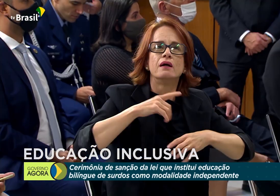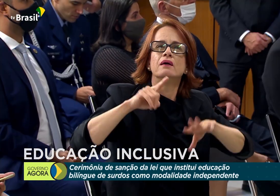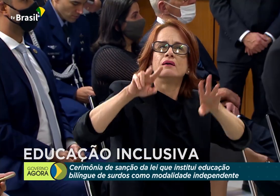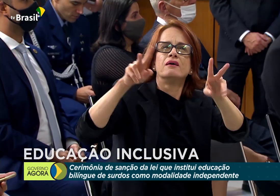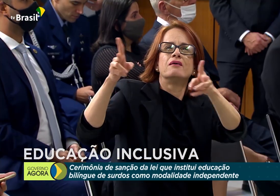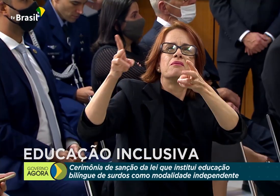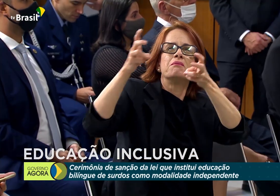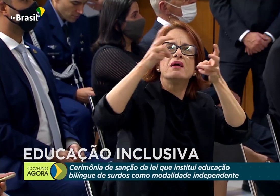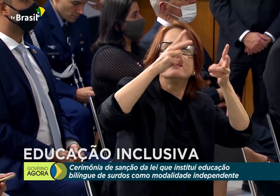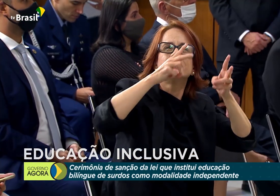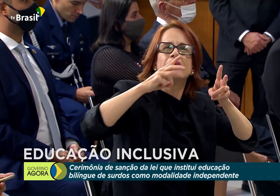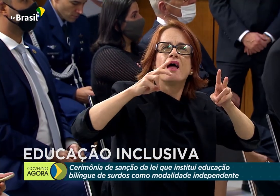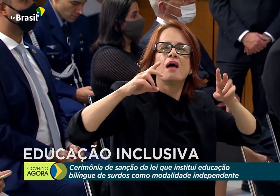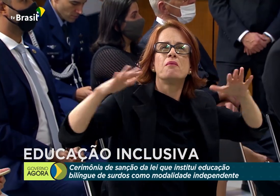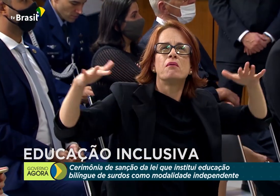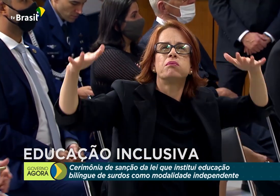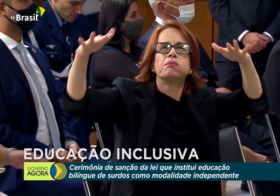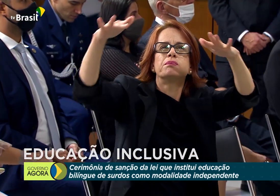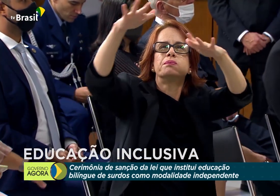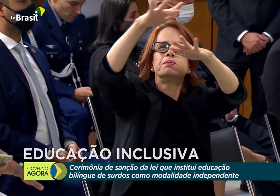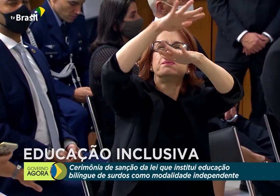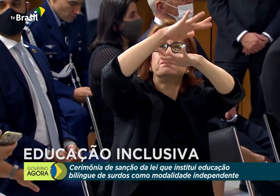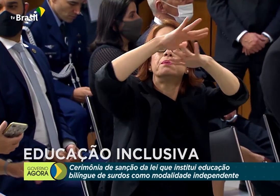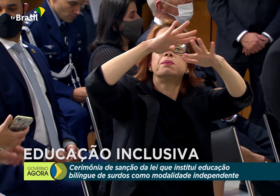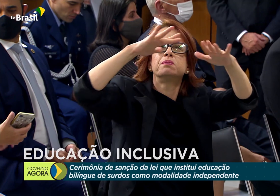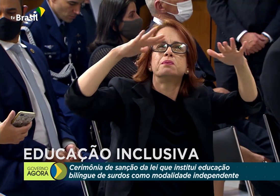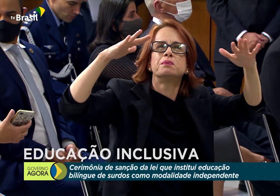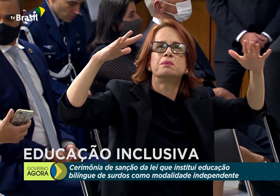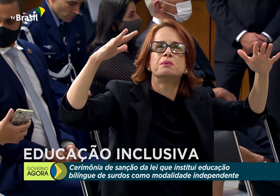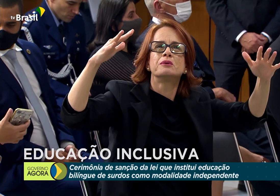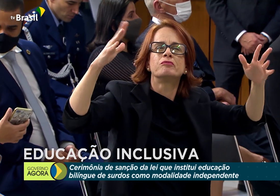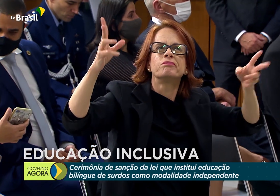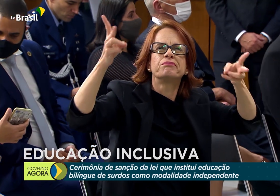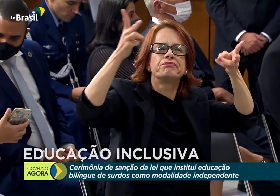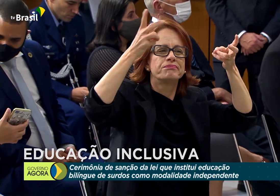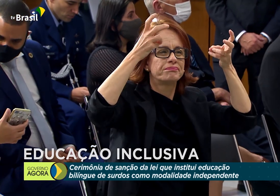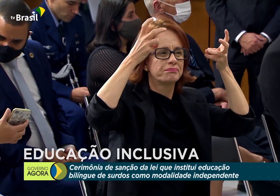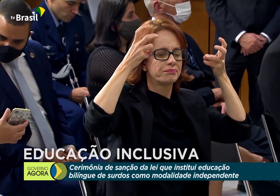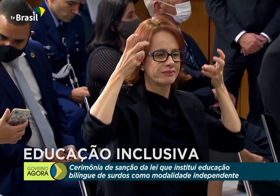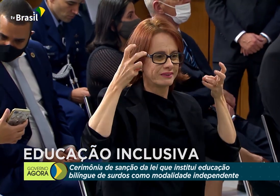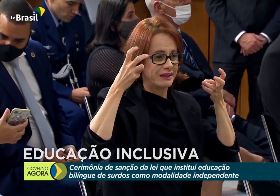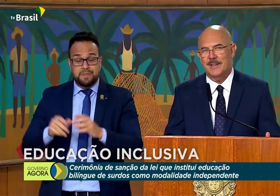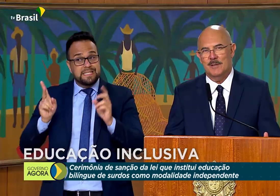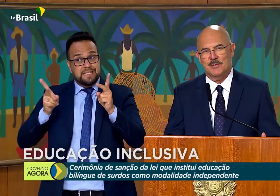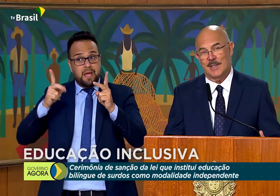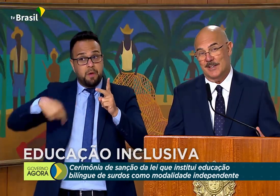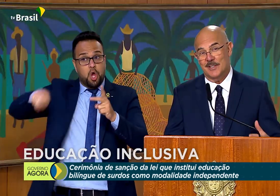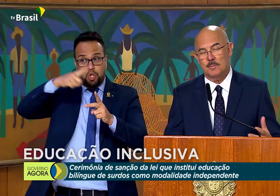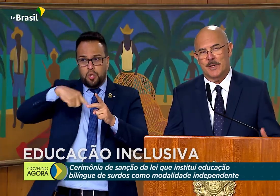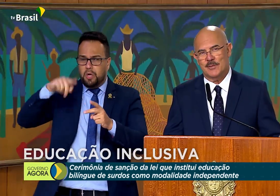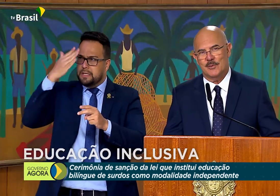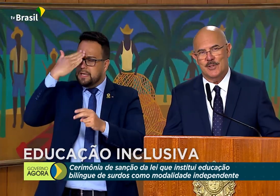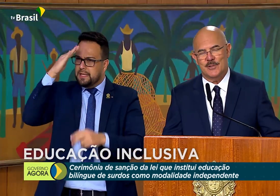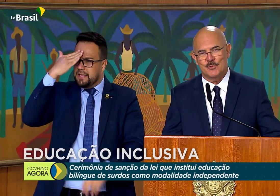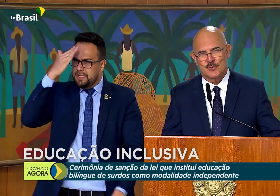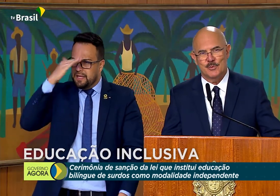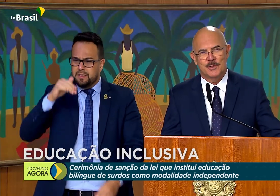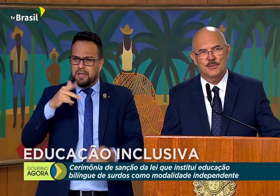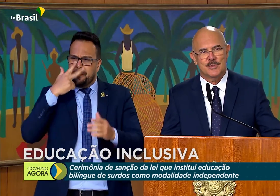os confins do mundo. sempre nós entendemos que as expressões dos surdos